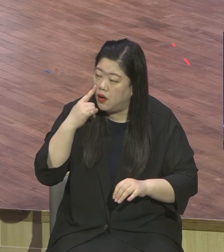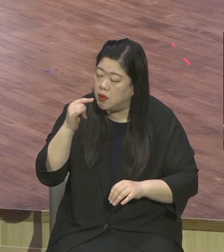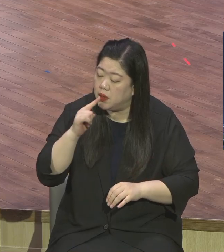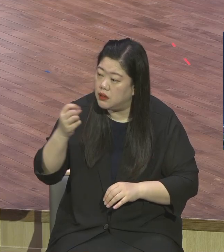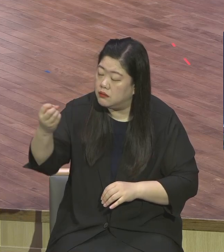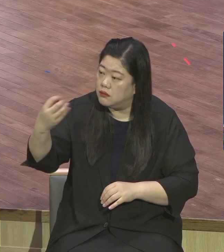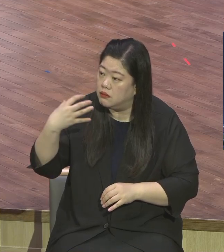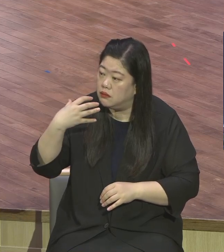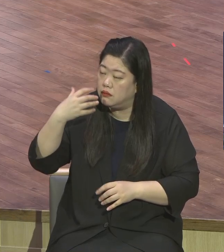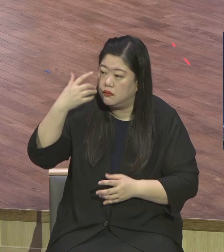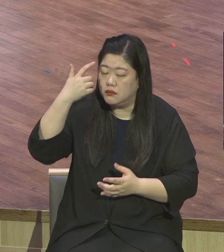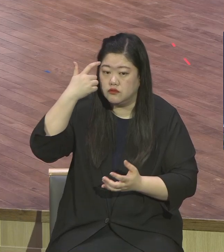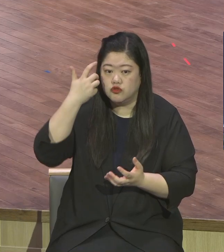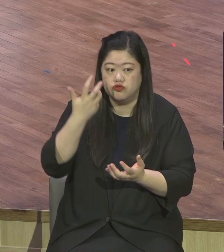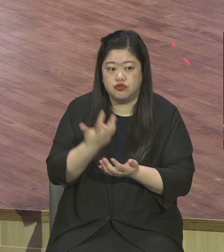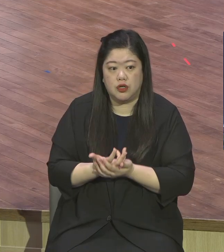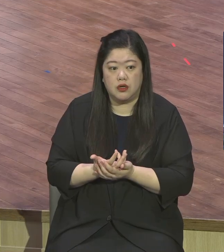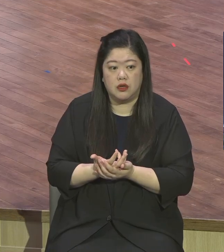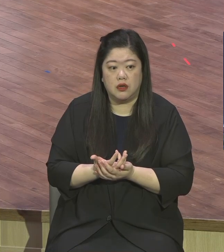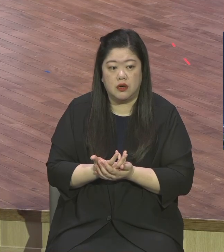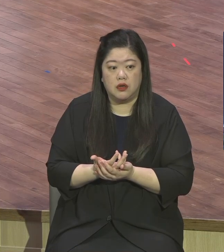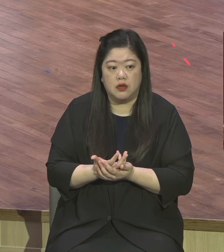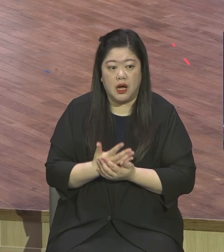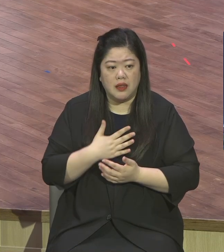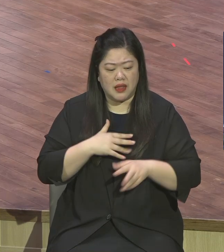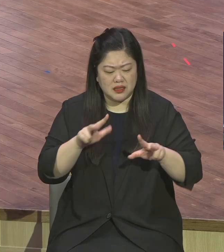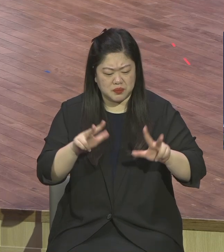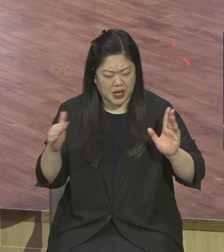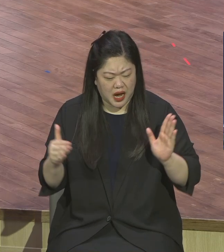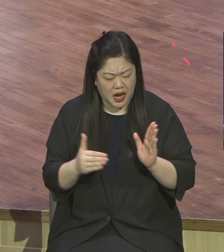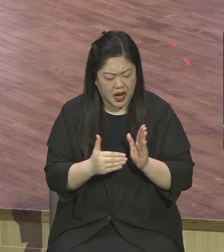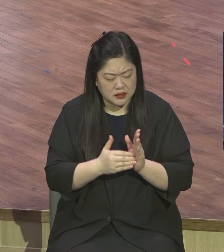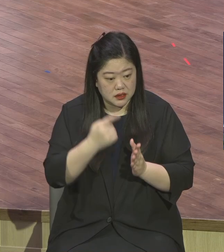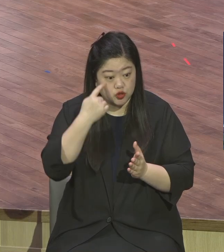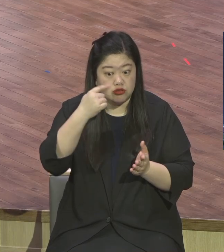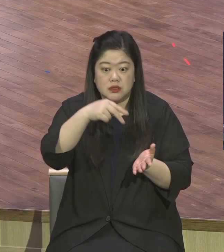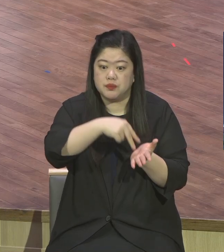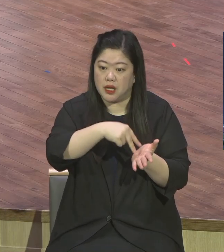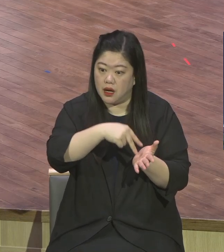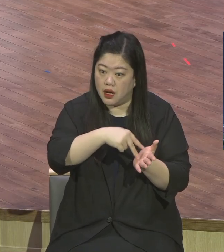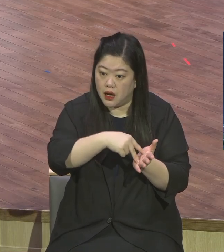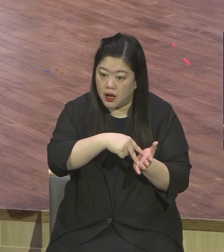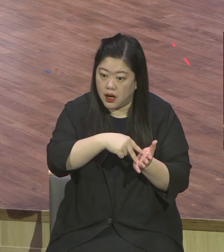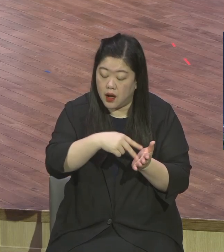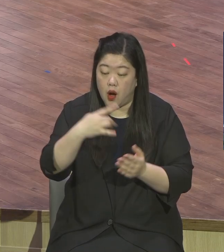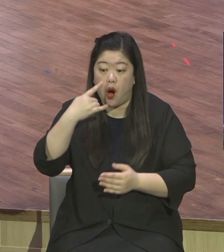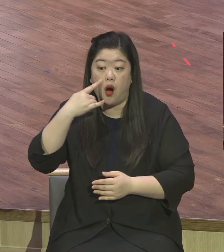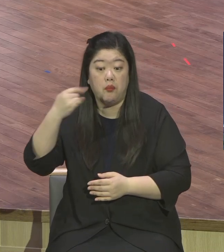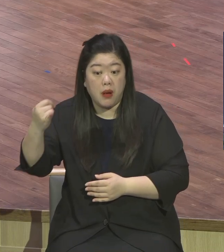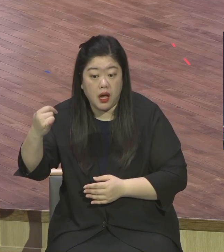내가 보는 눈하고 어머니 보는 눈이 정말 다르구나